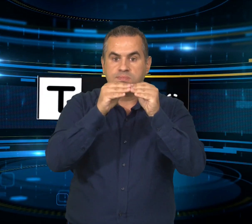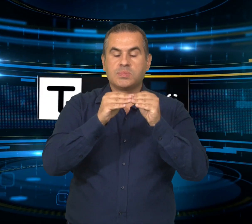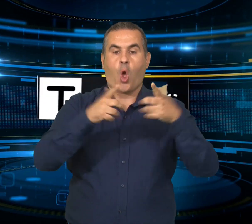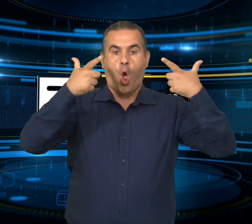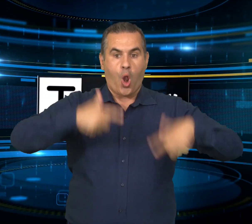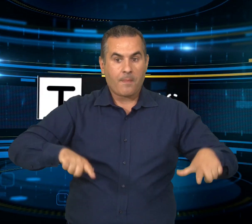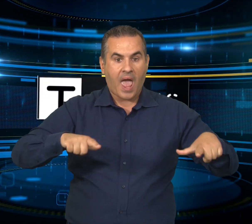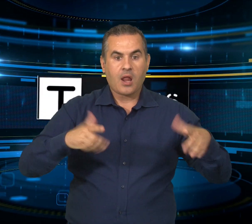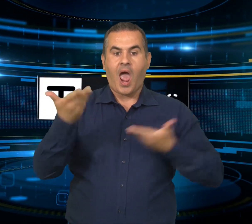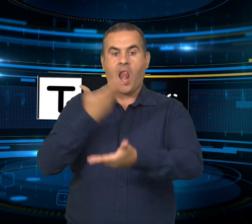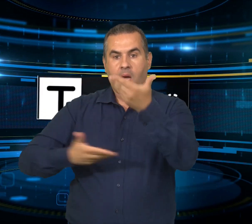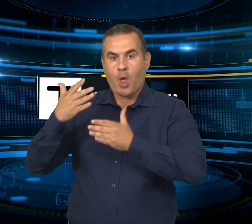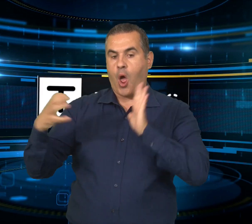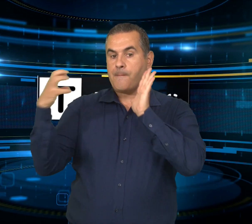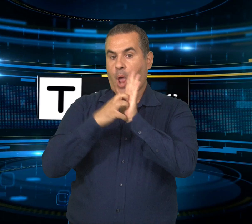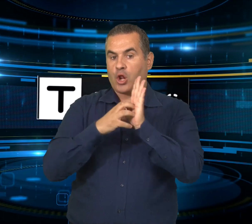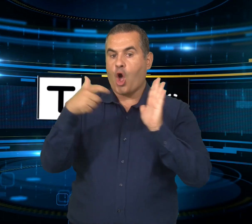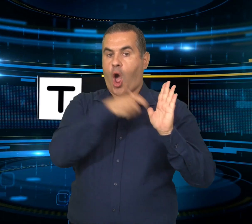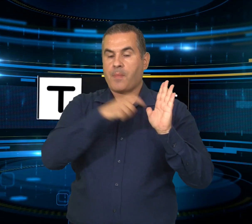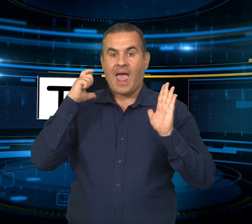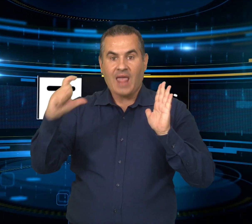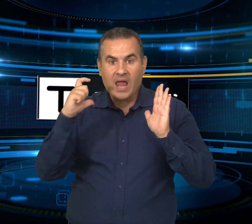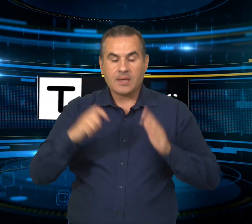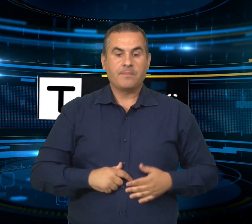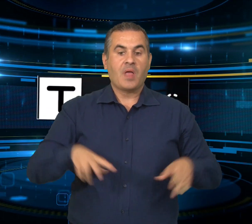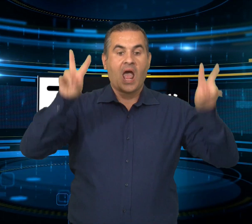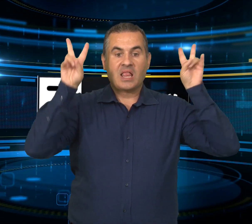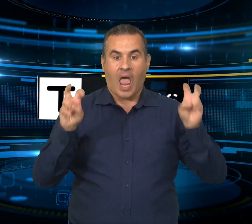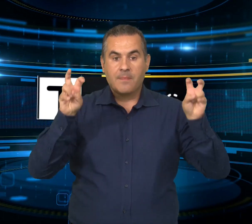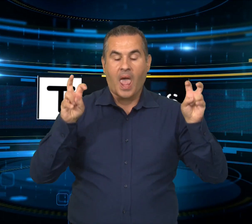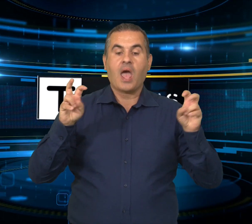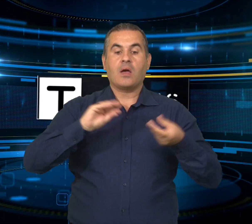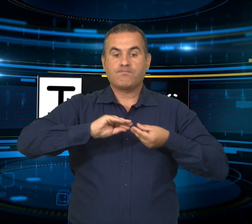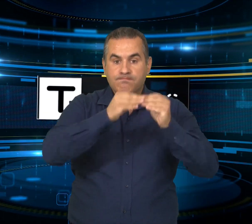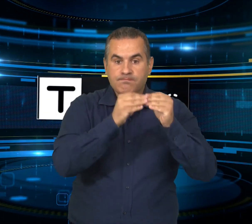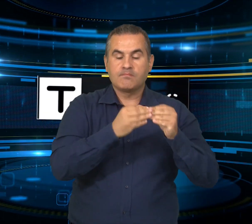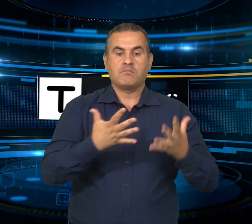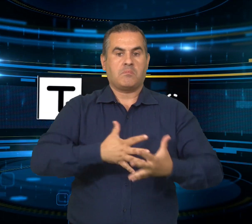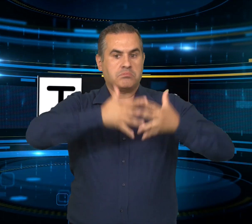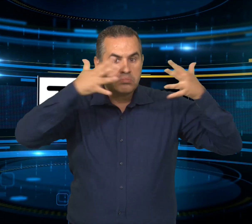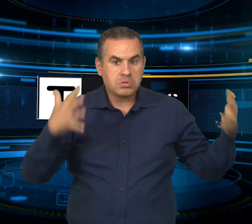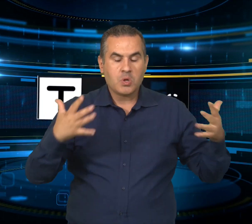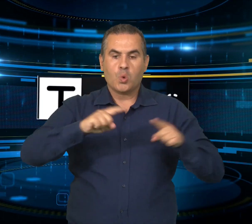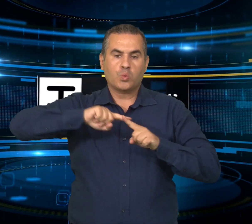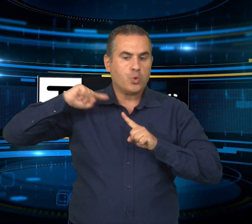miglioramento della qualità della vita delle città a partire dalla riqualificazione delle periferie e delle cosiddette aree urbane degradate